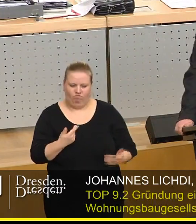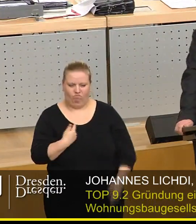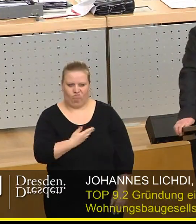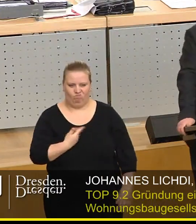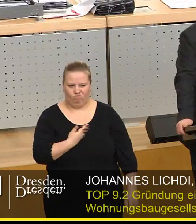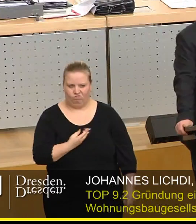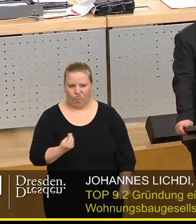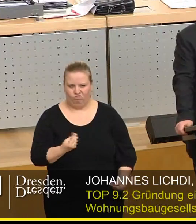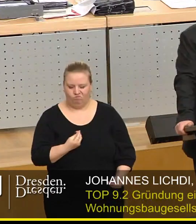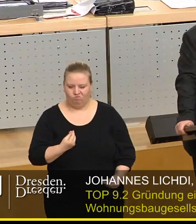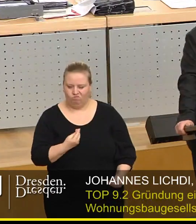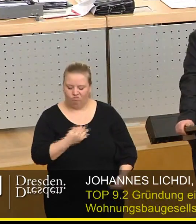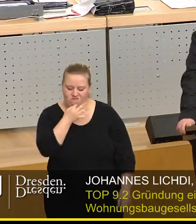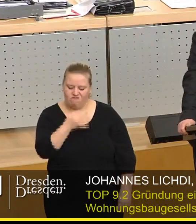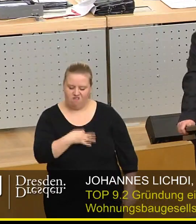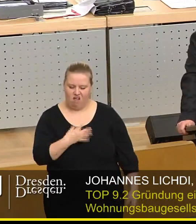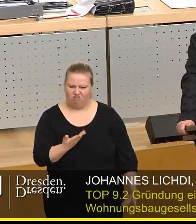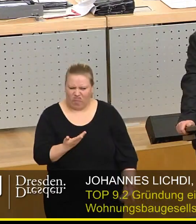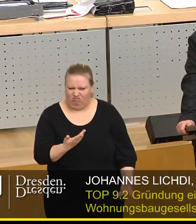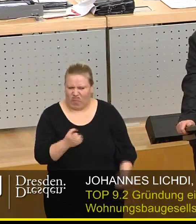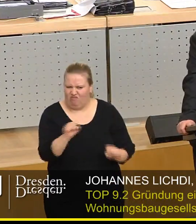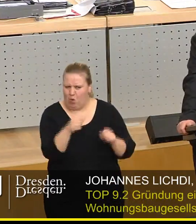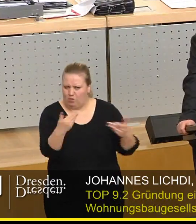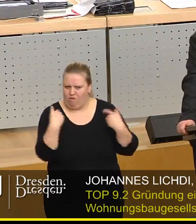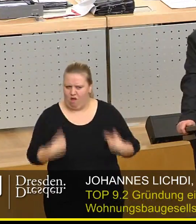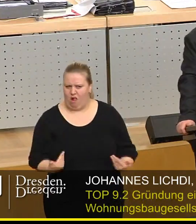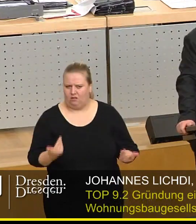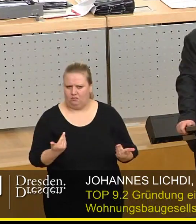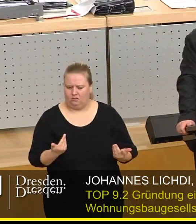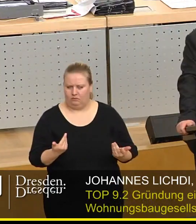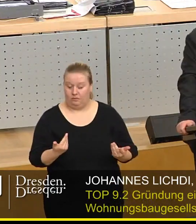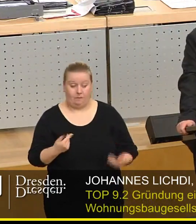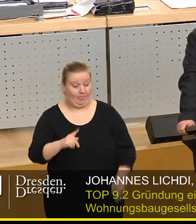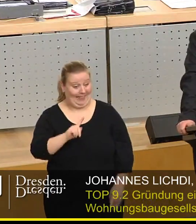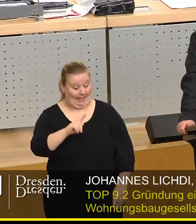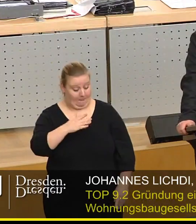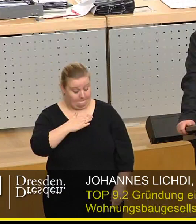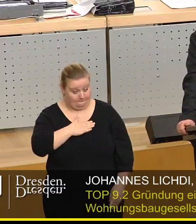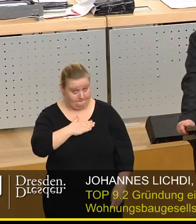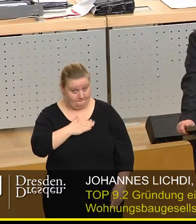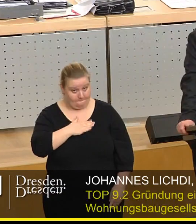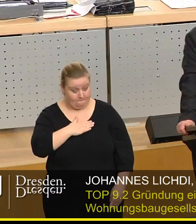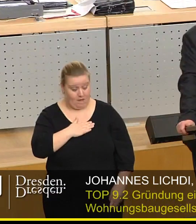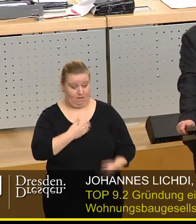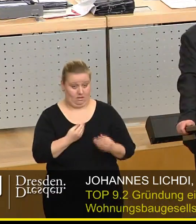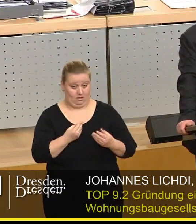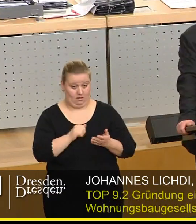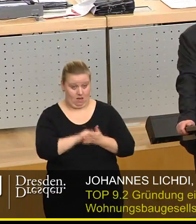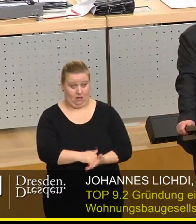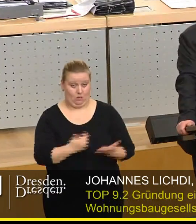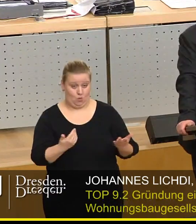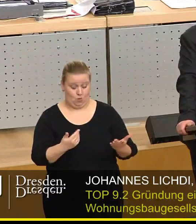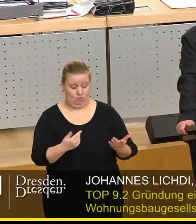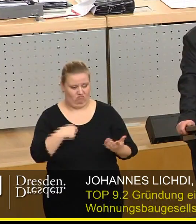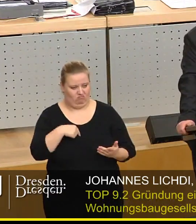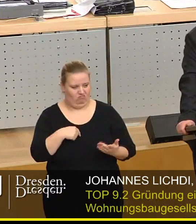misstrauisch werde und mich frage, was soll das? Ich, mein persönlicher Eindruck, muss Ihnen ganz offen sagen, ich kann